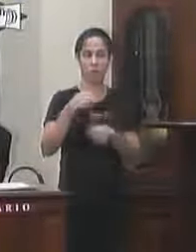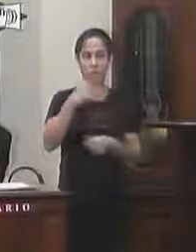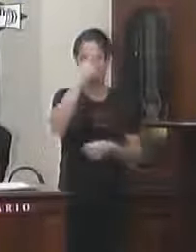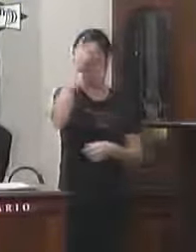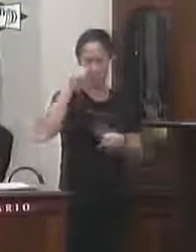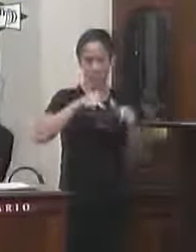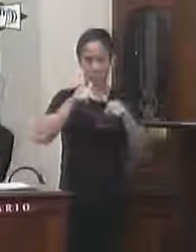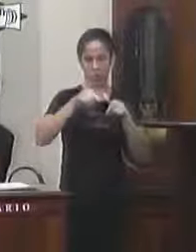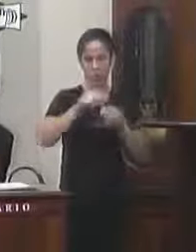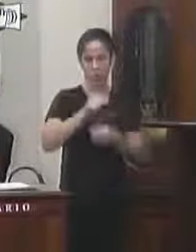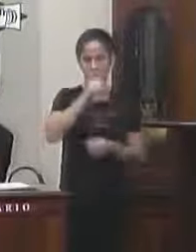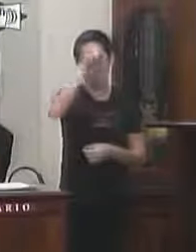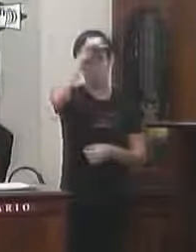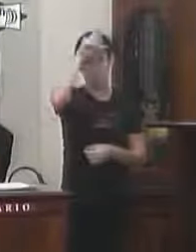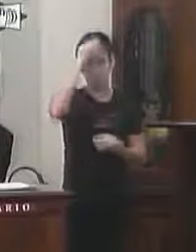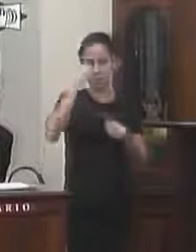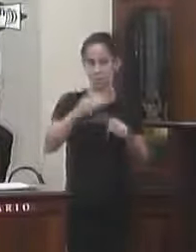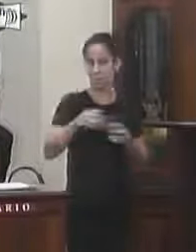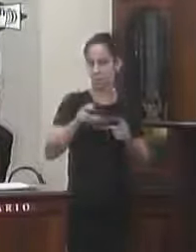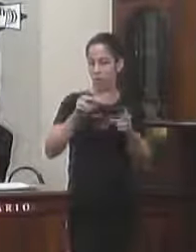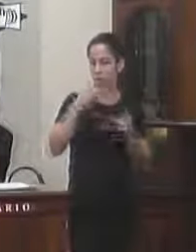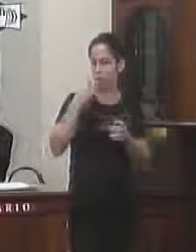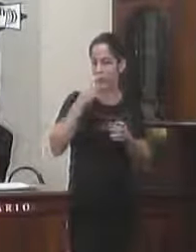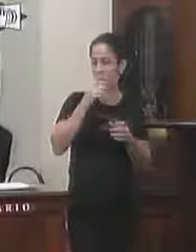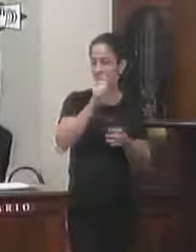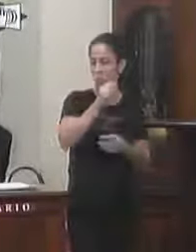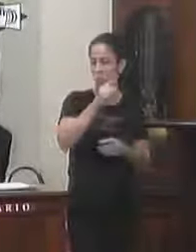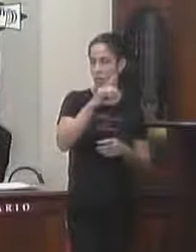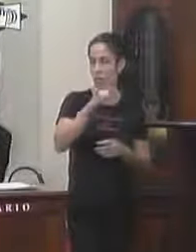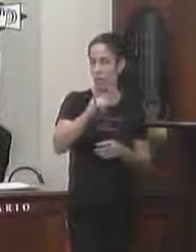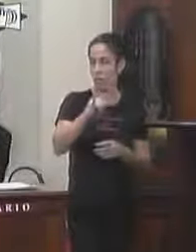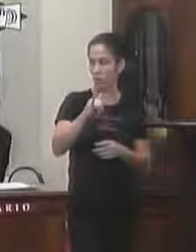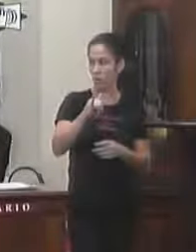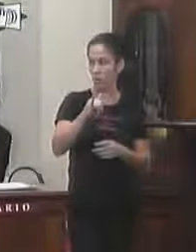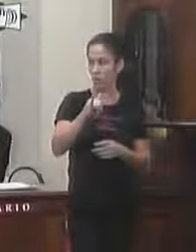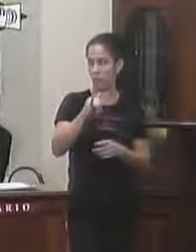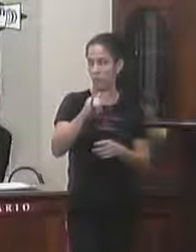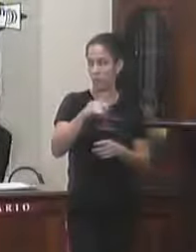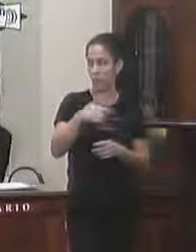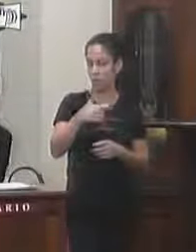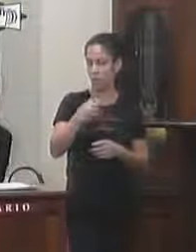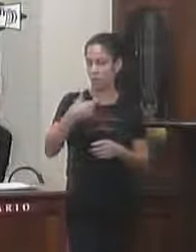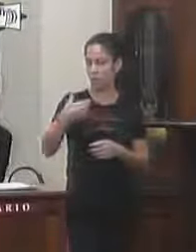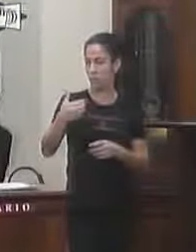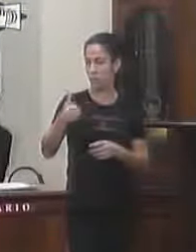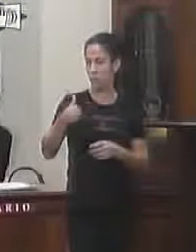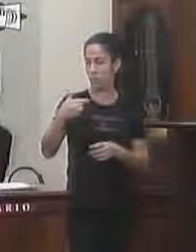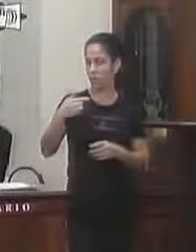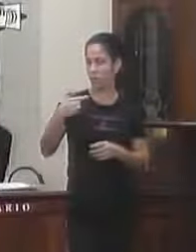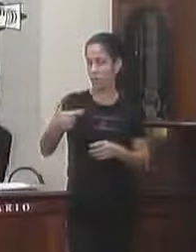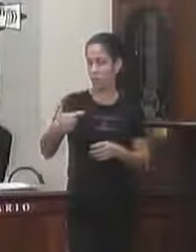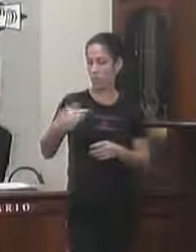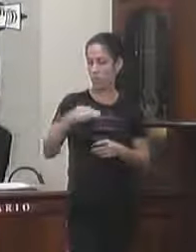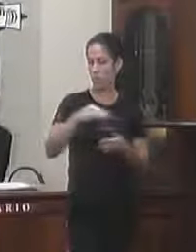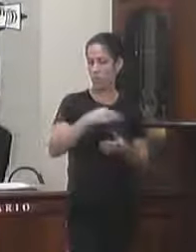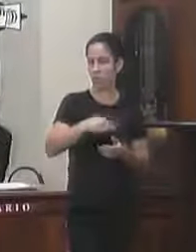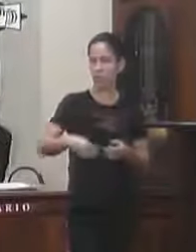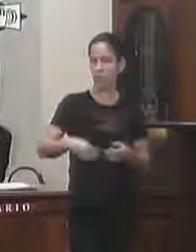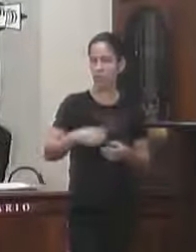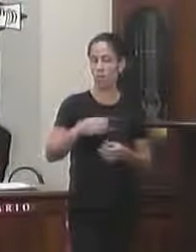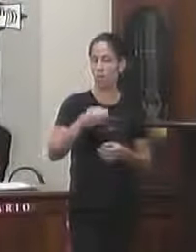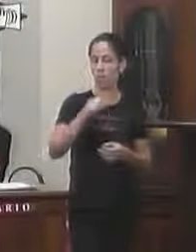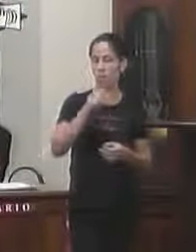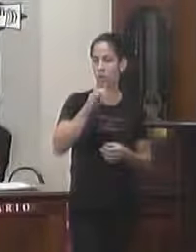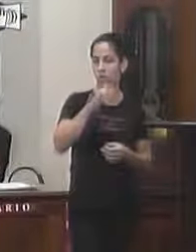do Poder Executivo nesse sentido cito o julgamento da ADI da 2672 do relator a ministra Ellen Grace